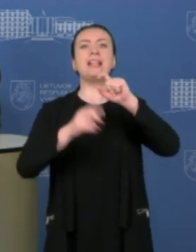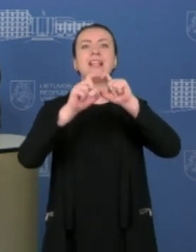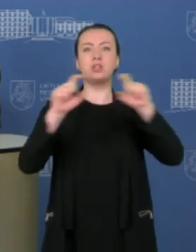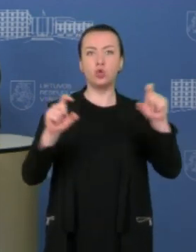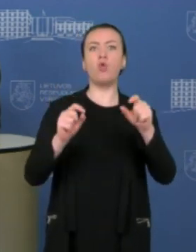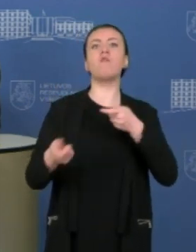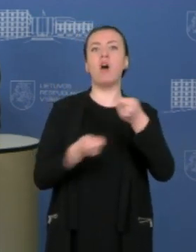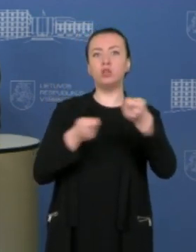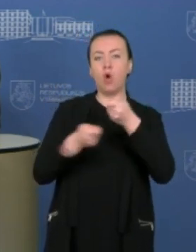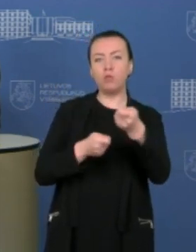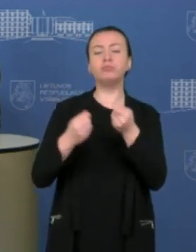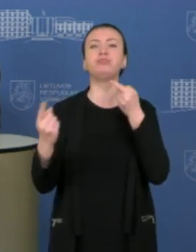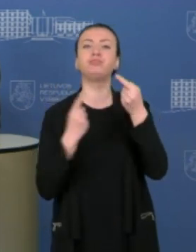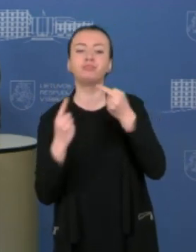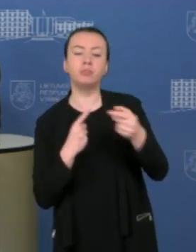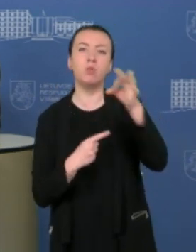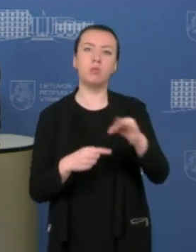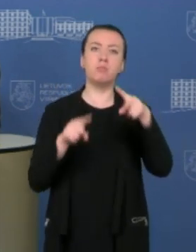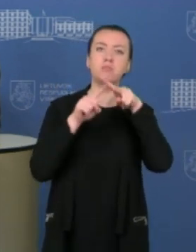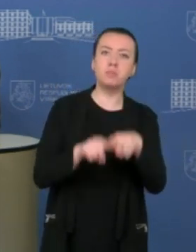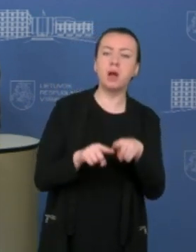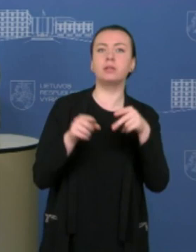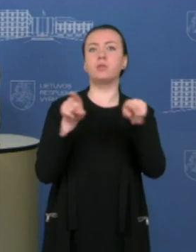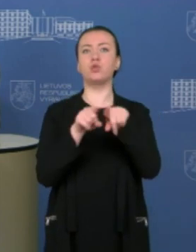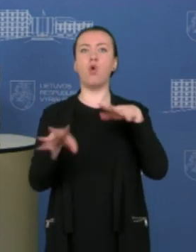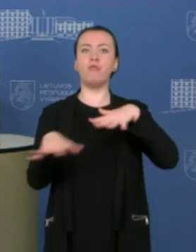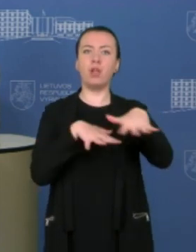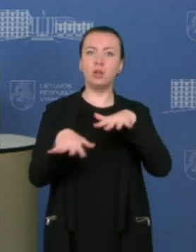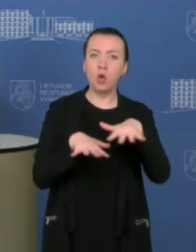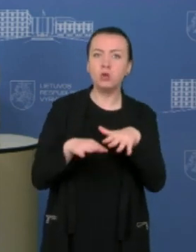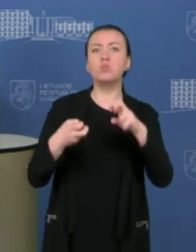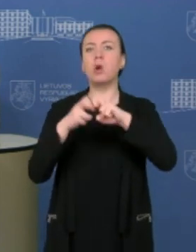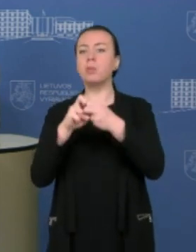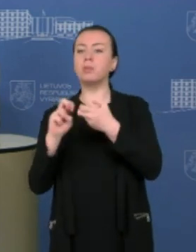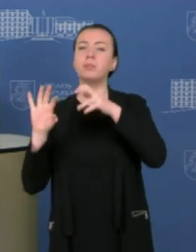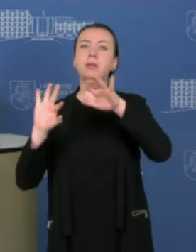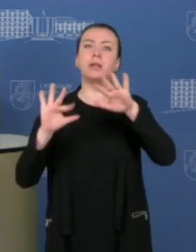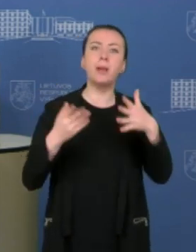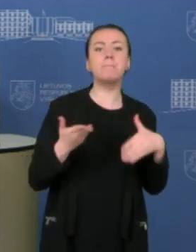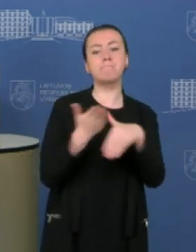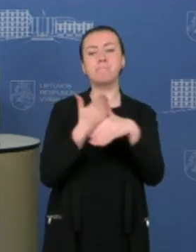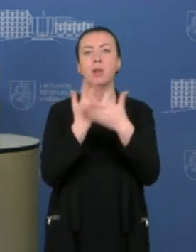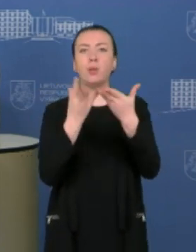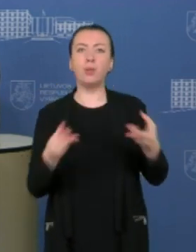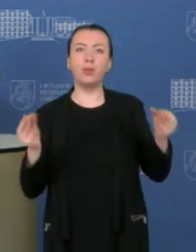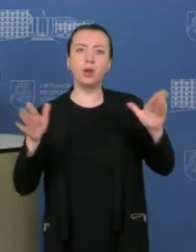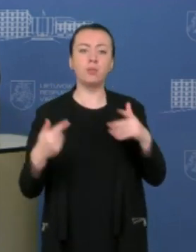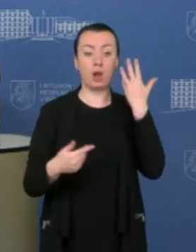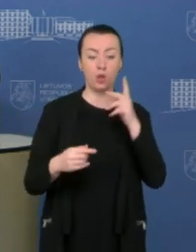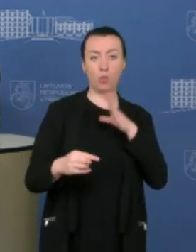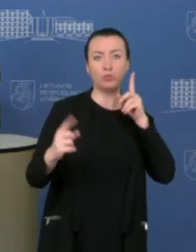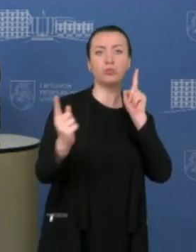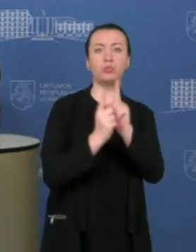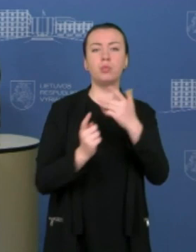vadovo ir kalbėjome apie įvairias praktinės veiklos problemas. Susitikimo metu